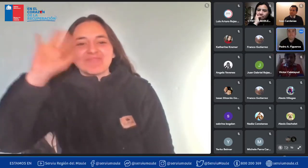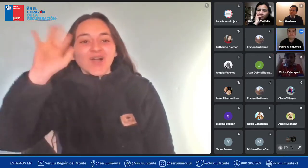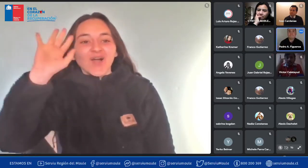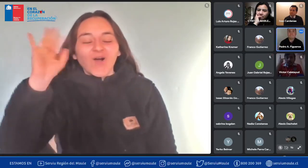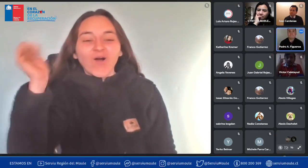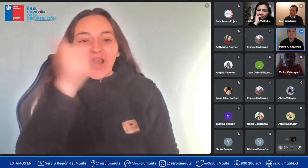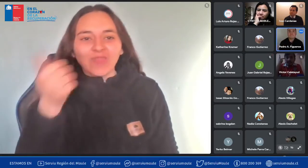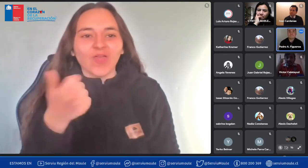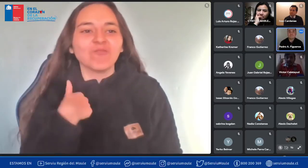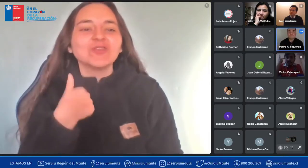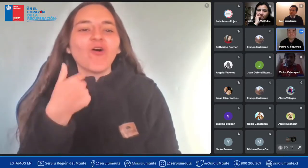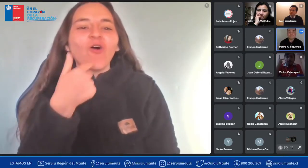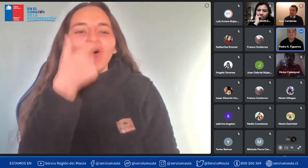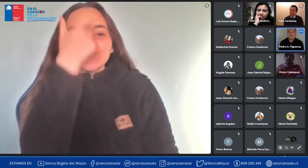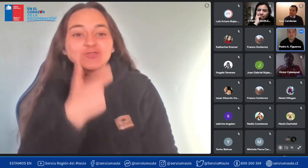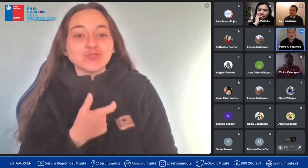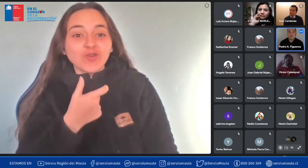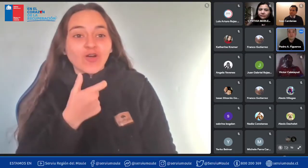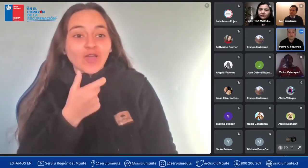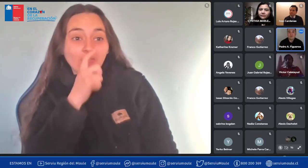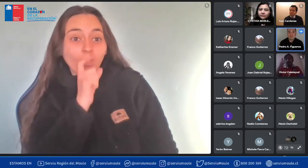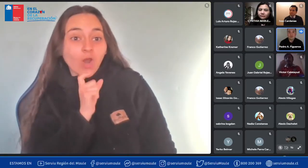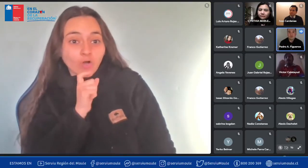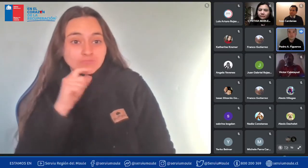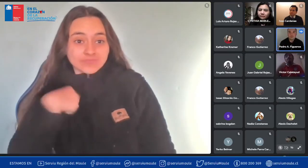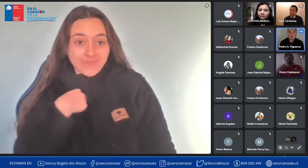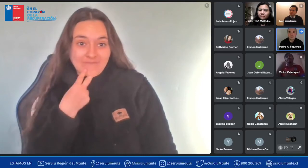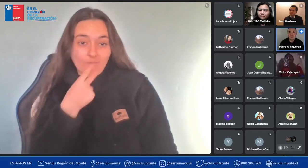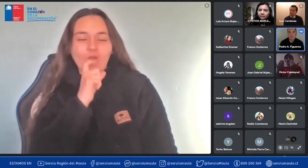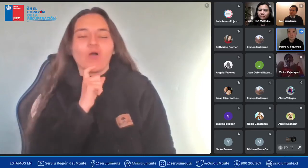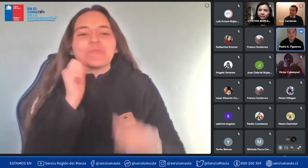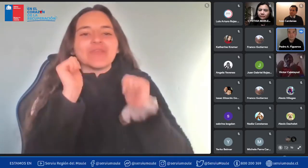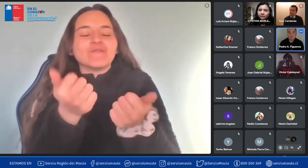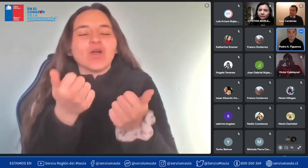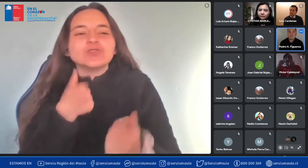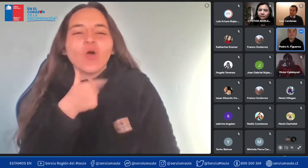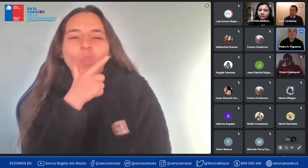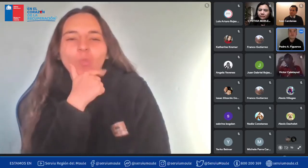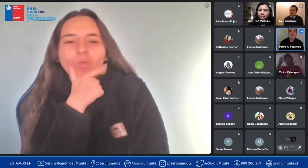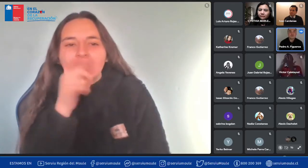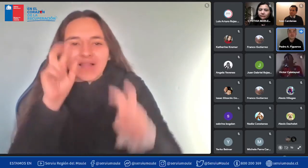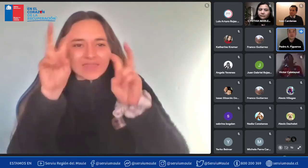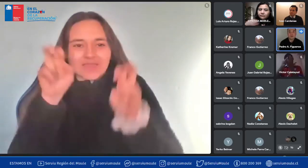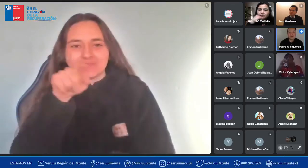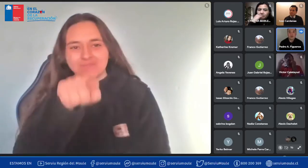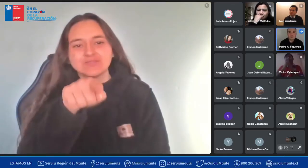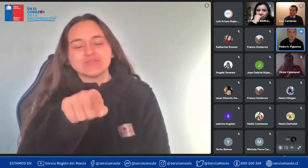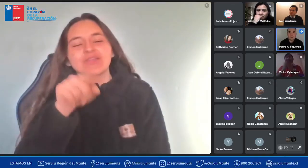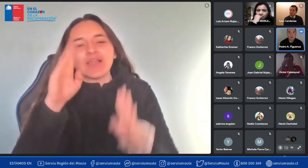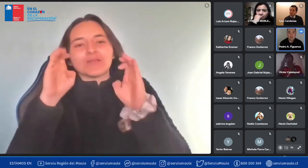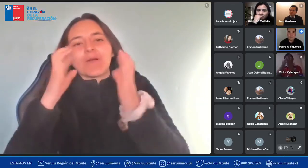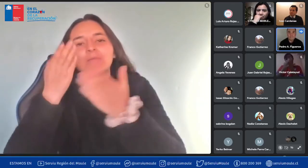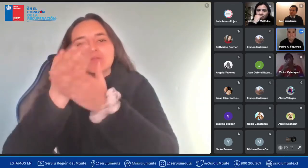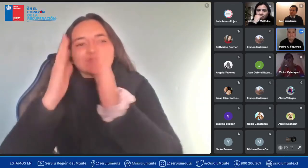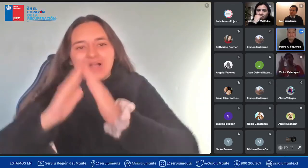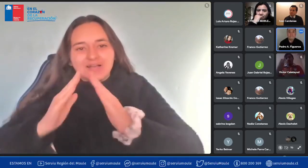Hola a todos yo soy de acá de Curicú y tengo una duda no voy a postular a la vivienda